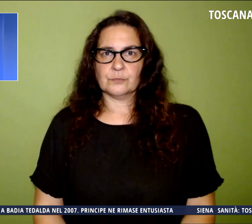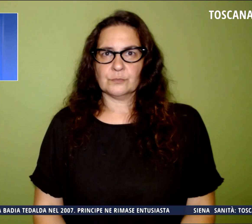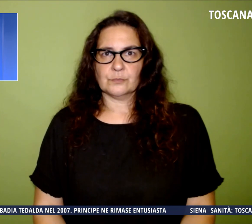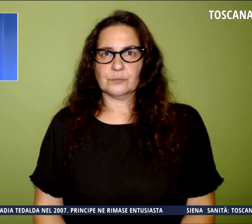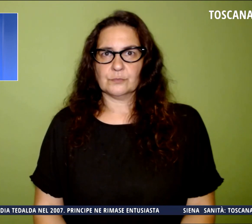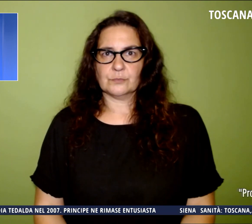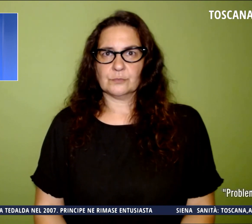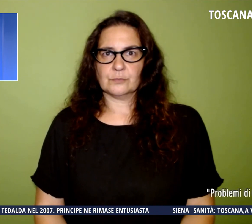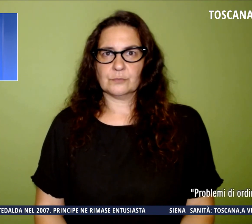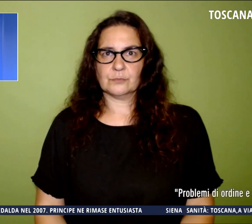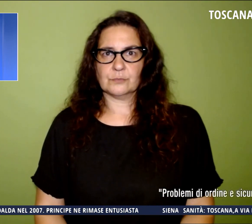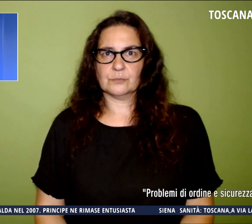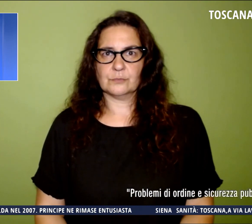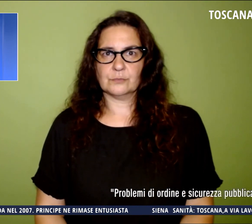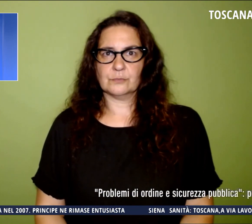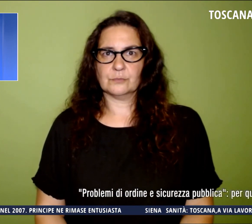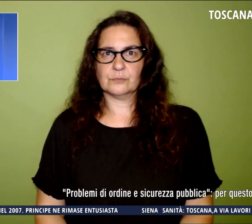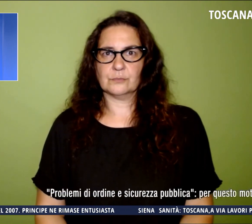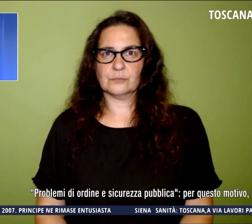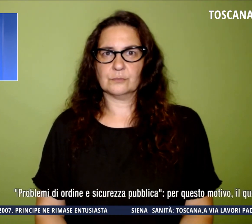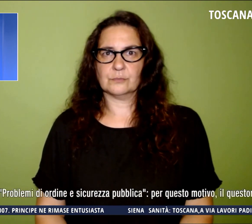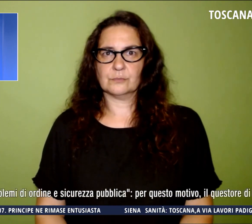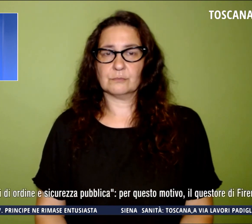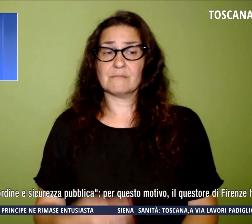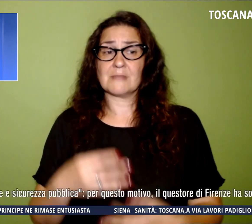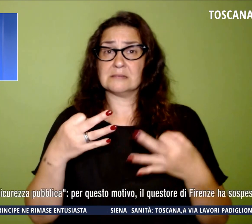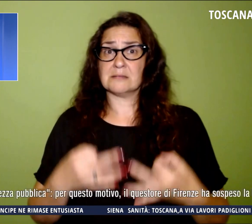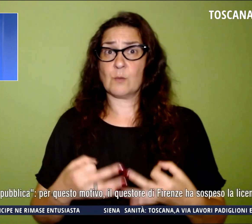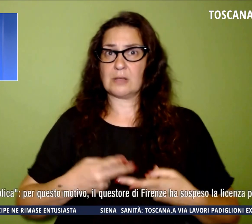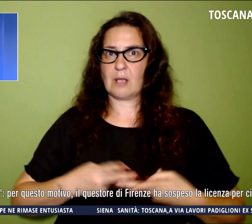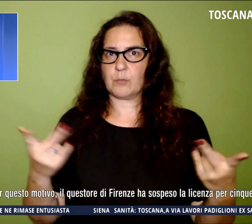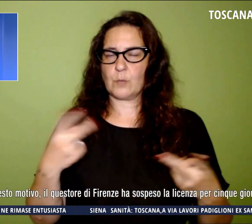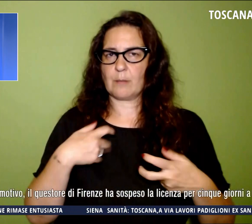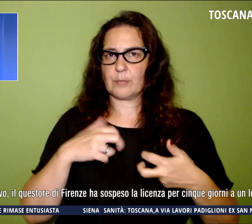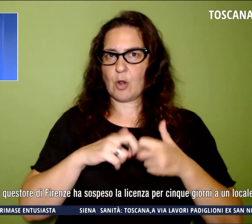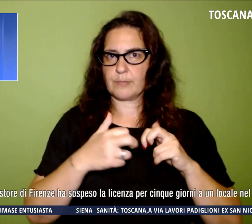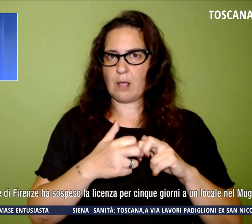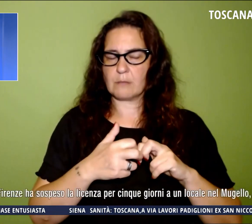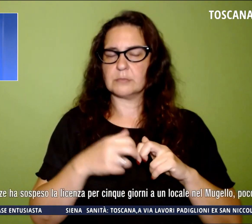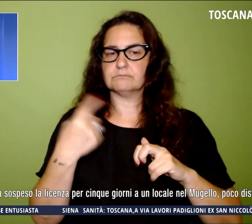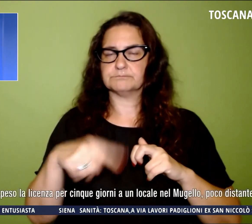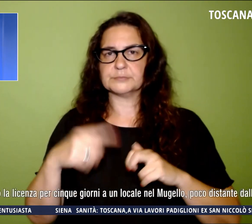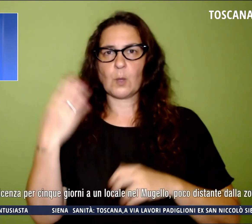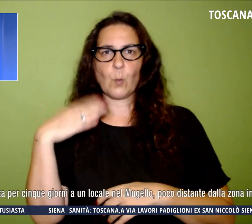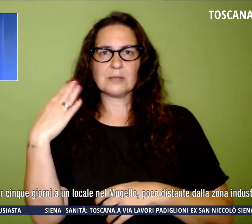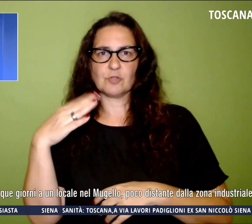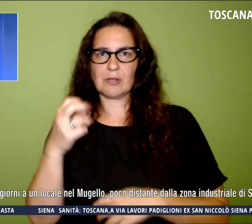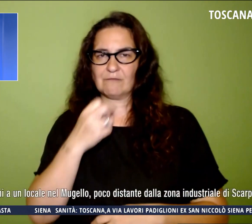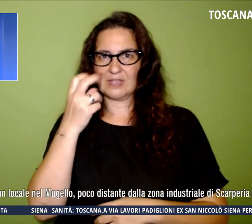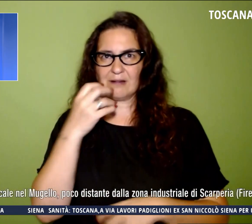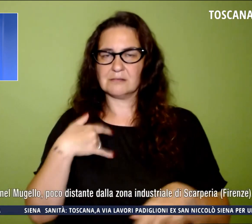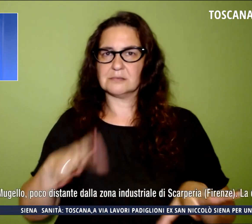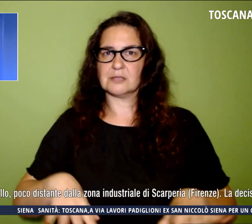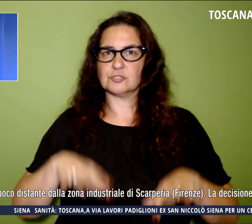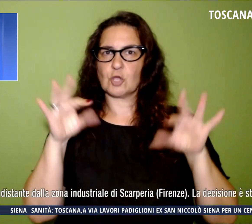Problemi di ordine e sicurezza pubblica. Per questo motivo, il questore di Firenze ha sospeso la licenza